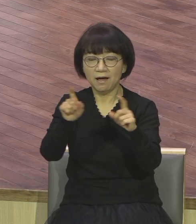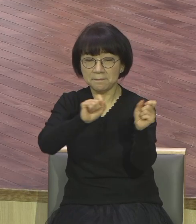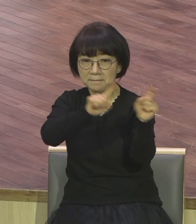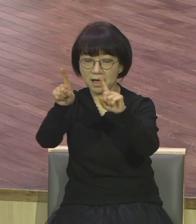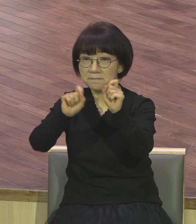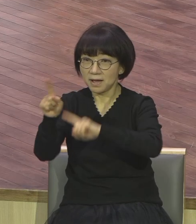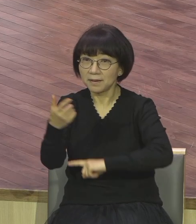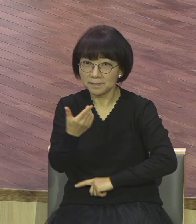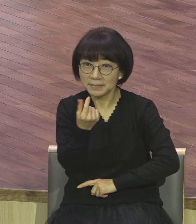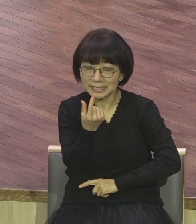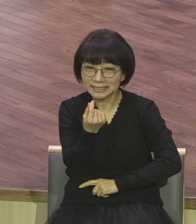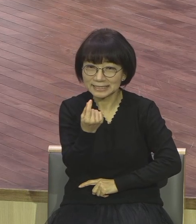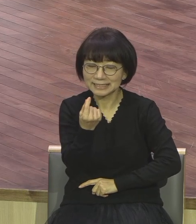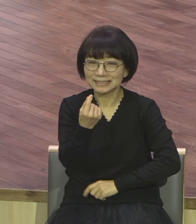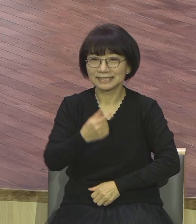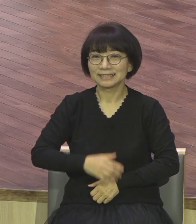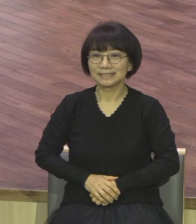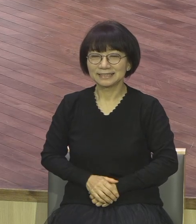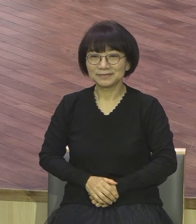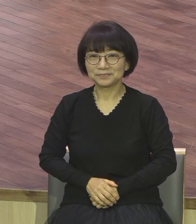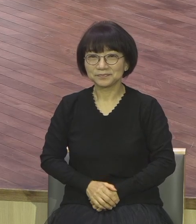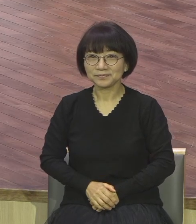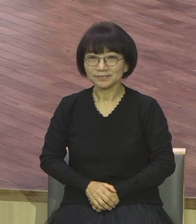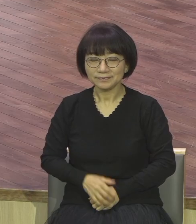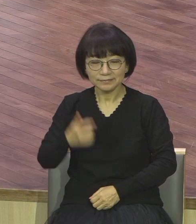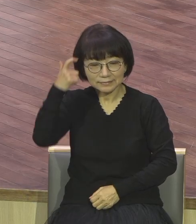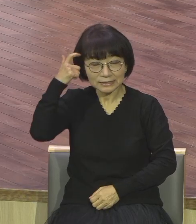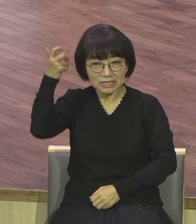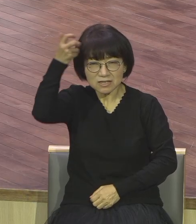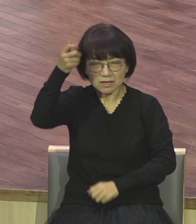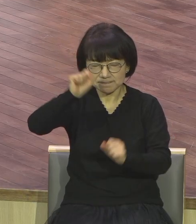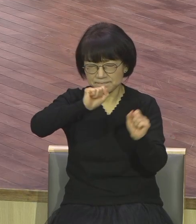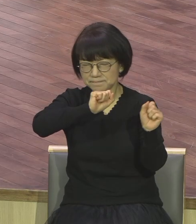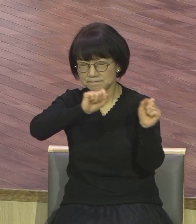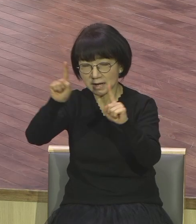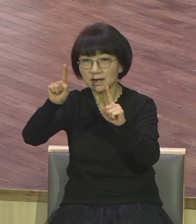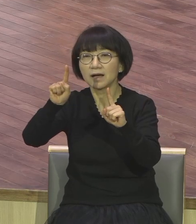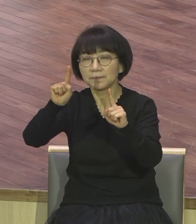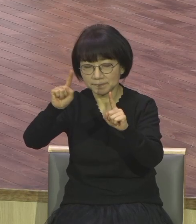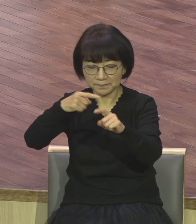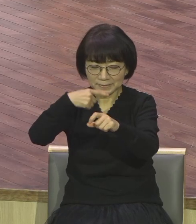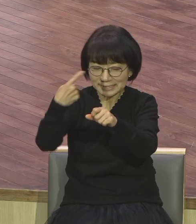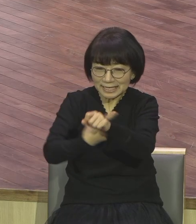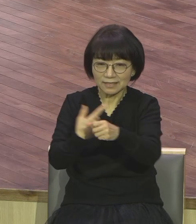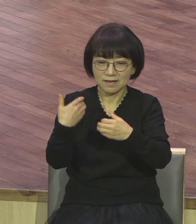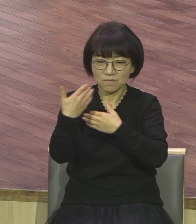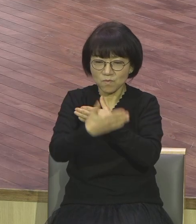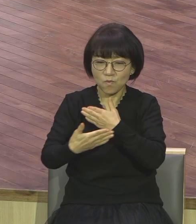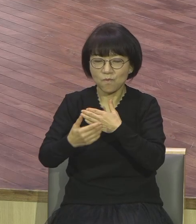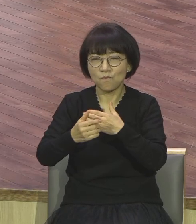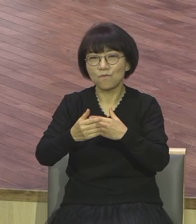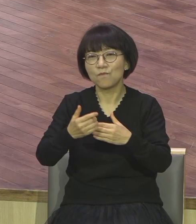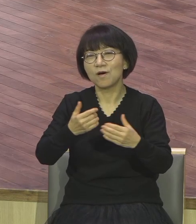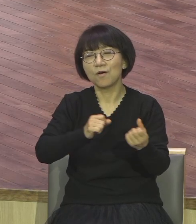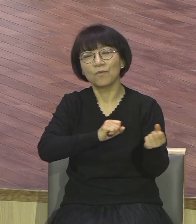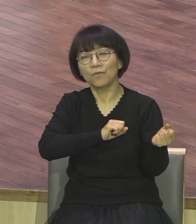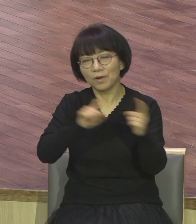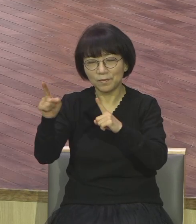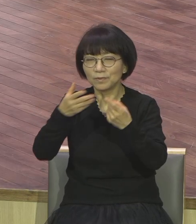영혼이 살면 영혼이 잘되고 범사가 잘되고 강건해지고 모든 것이 해결되는 이런 놀라운 비밀을 여러분 자신이